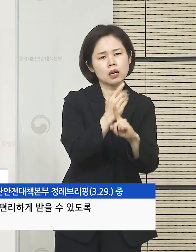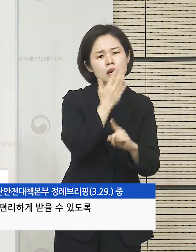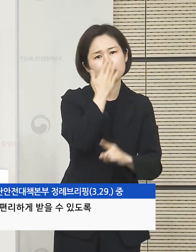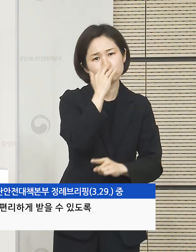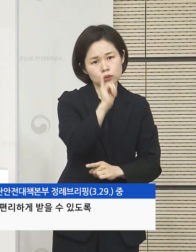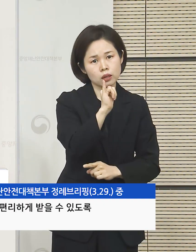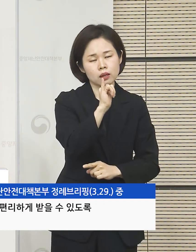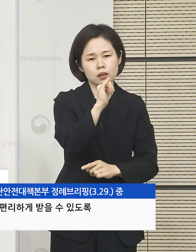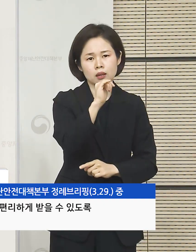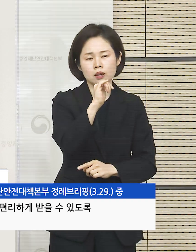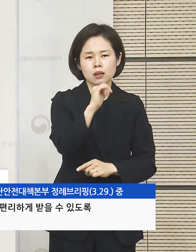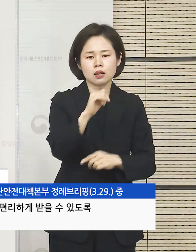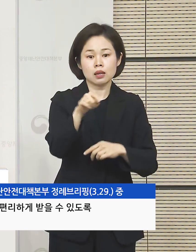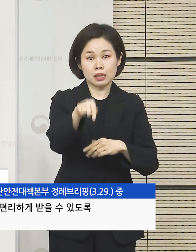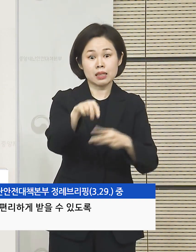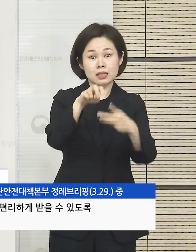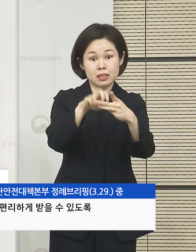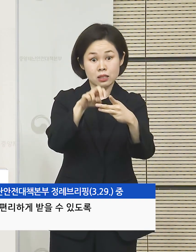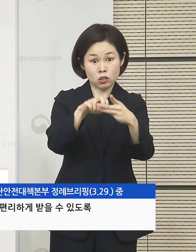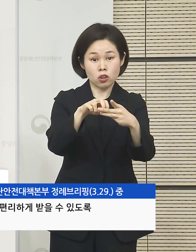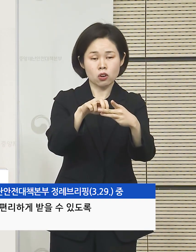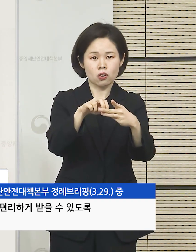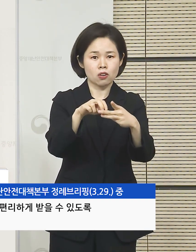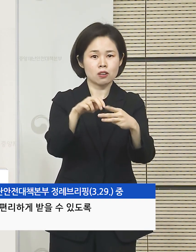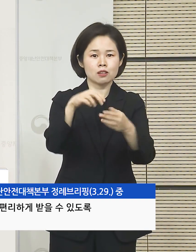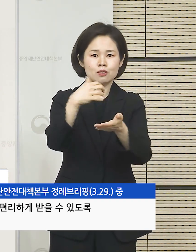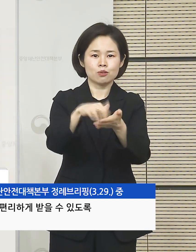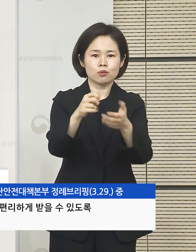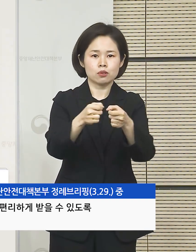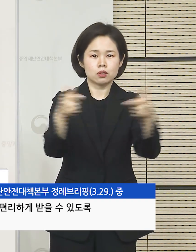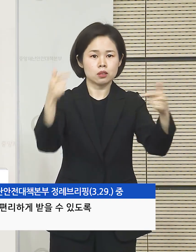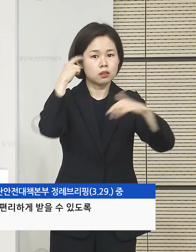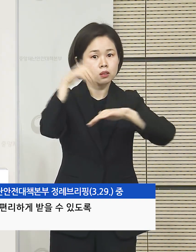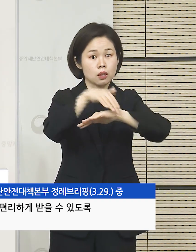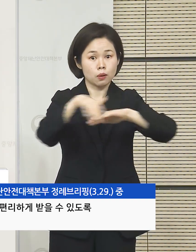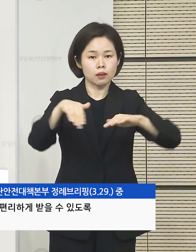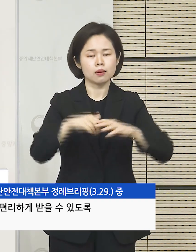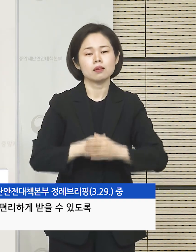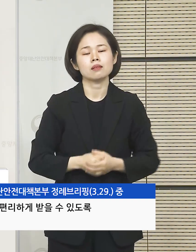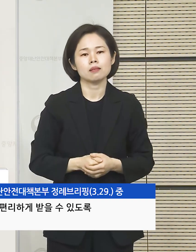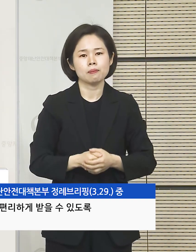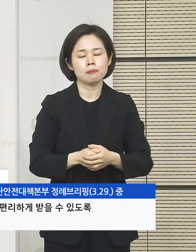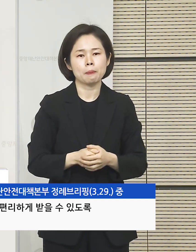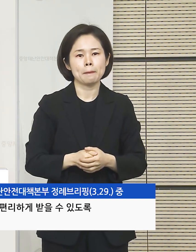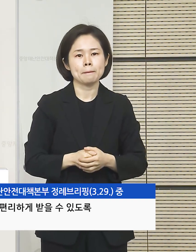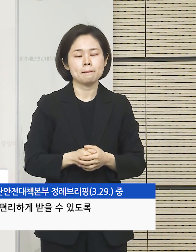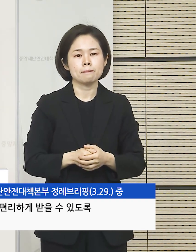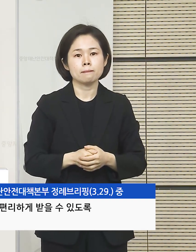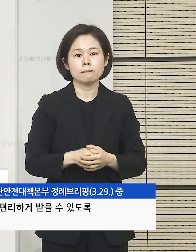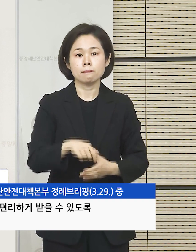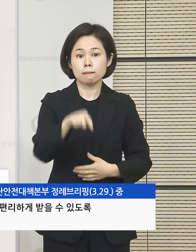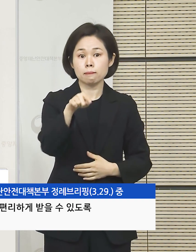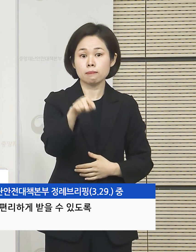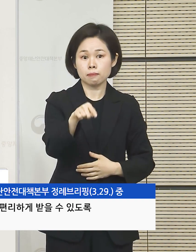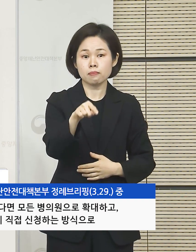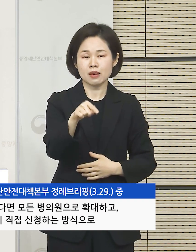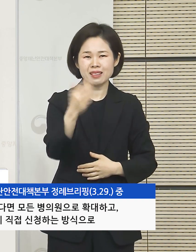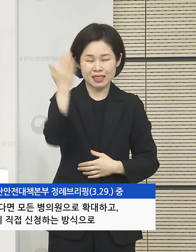대면 진료를 좀 더 편리하게 받을 수 있도록 외래진료센터를 적극 확충할 계획입니다.